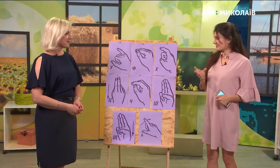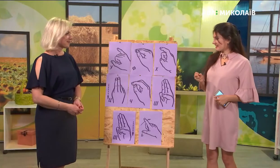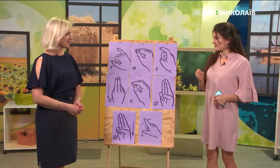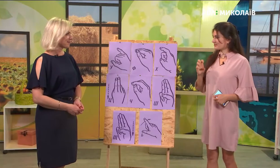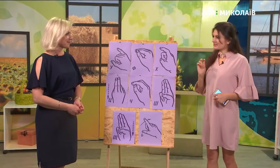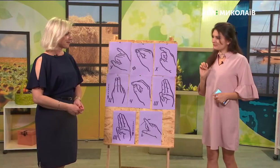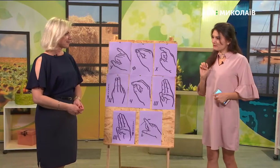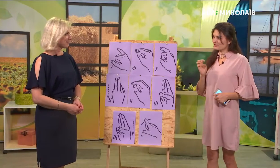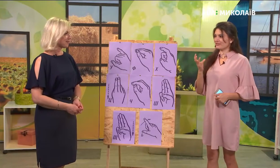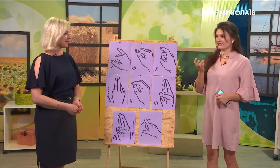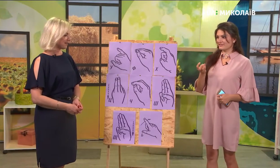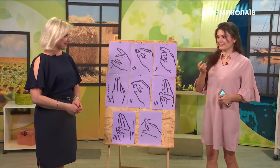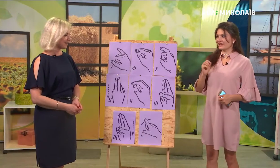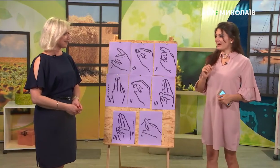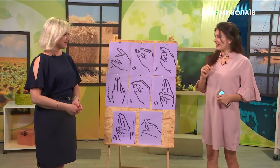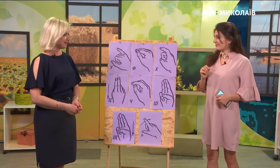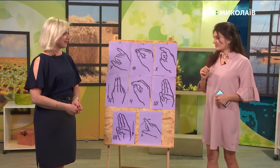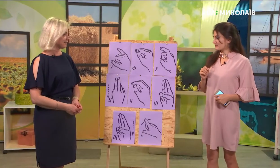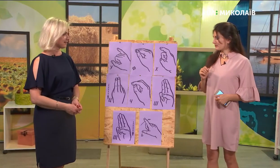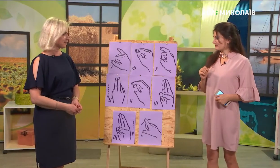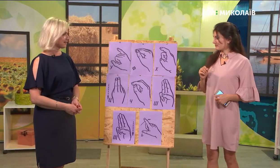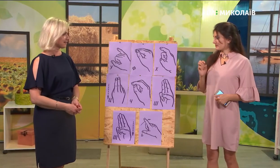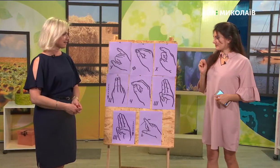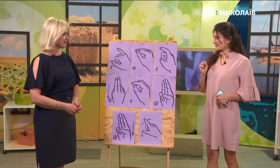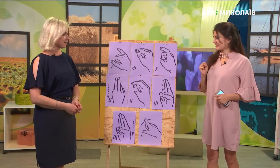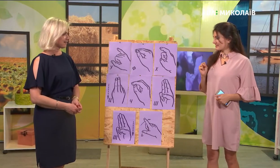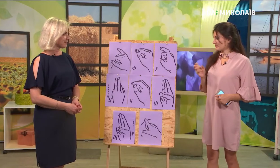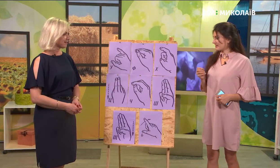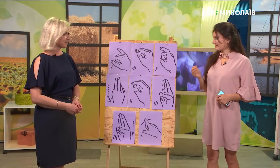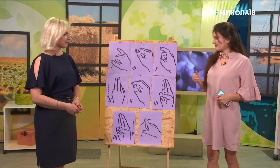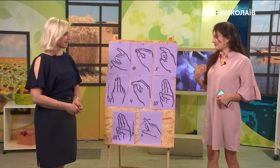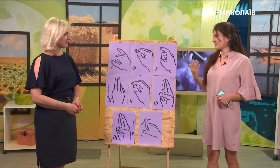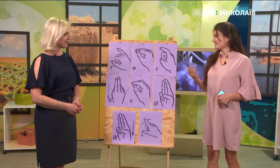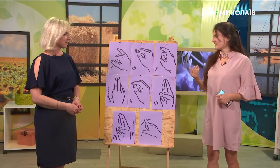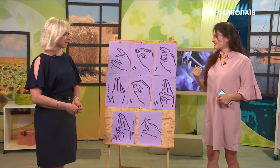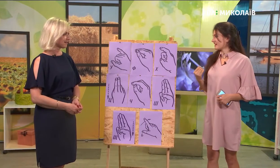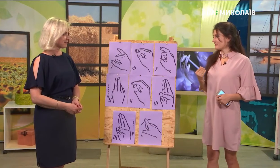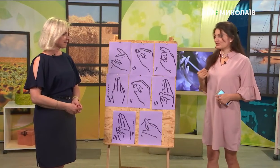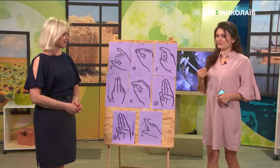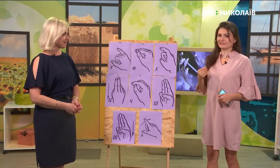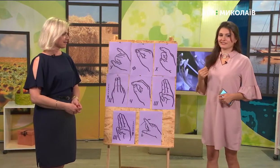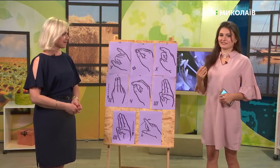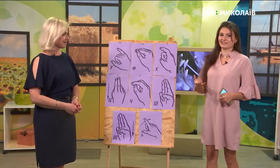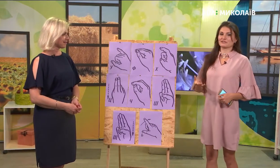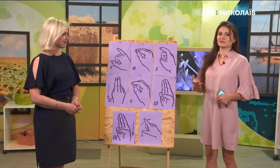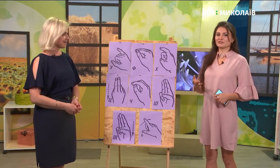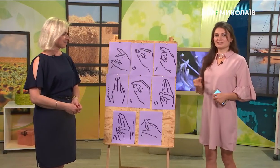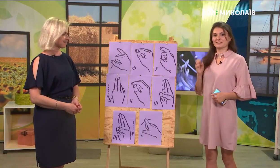страшно, а чи зможу, а чи вийде. А вже згодом, просто сама для себе вже настільки цікаво, що іноді навіть їдеш у маршрутці і